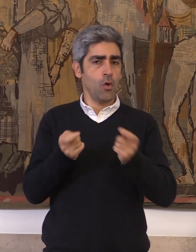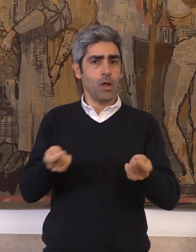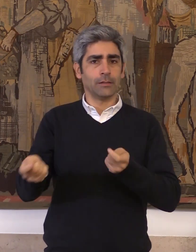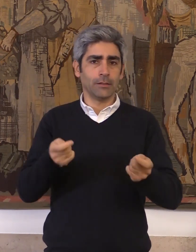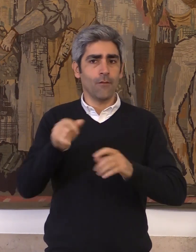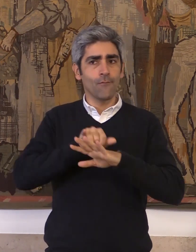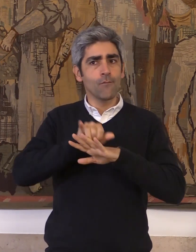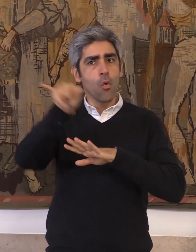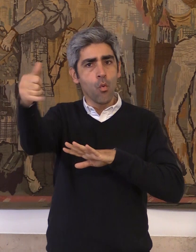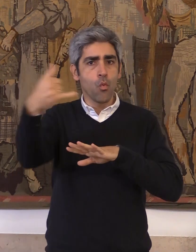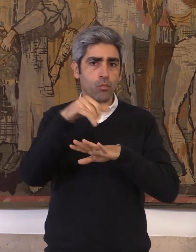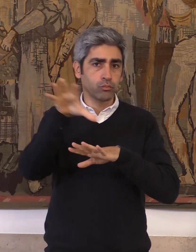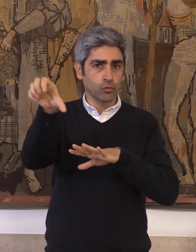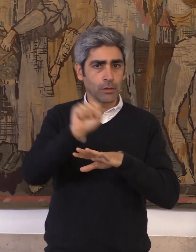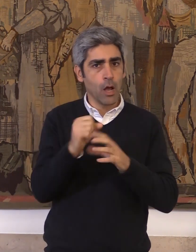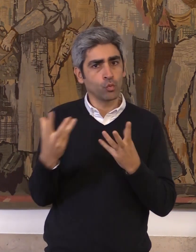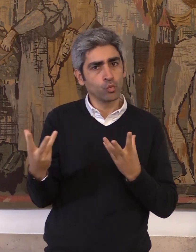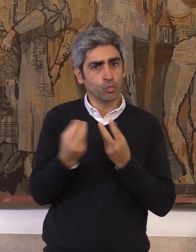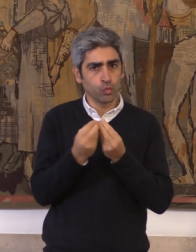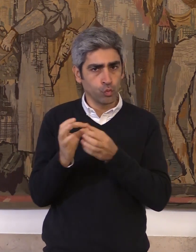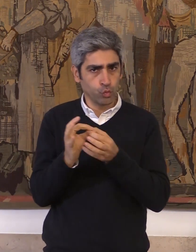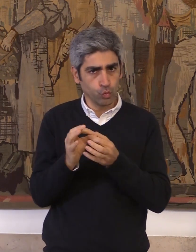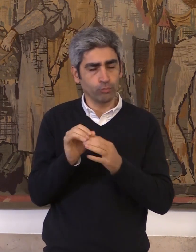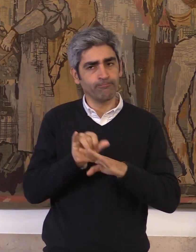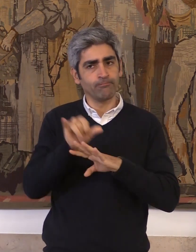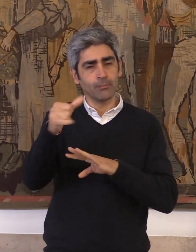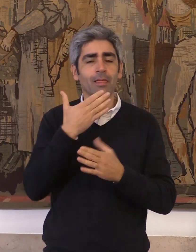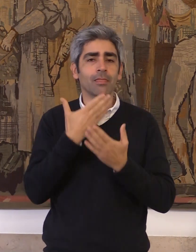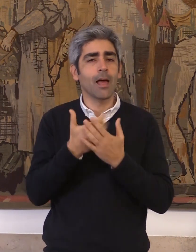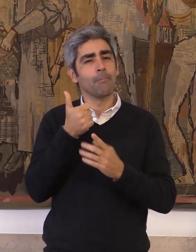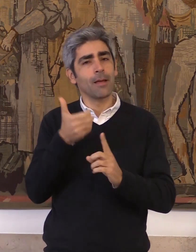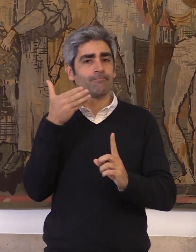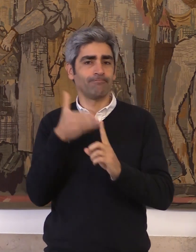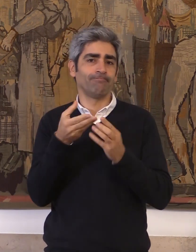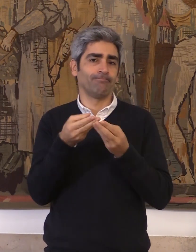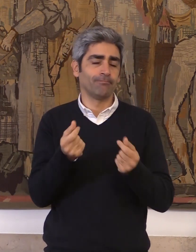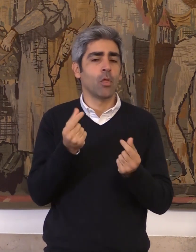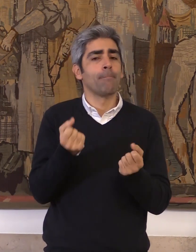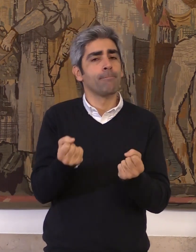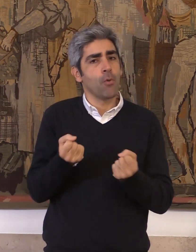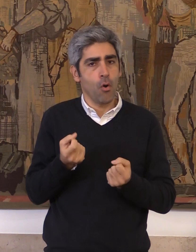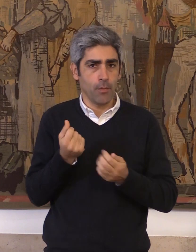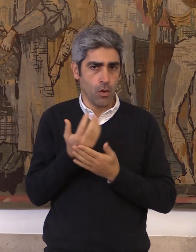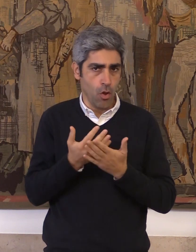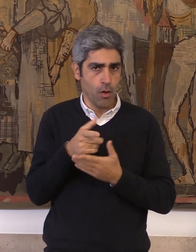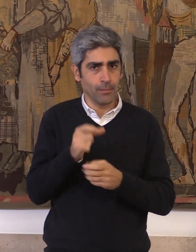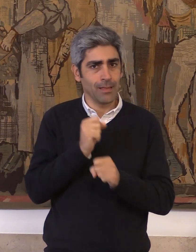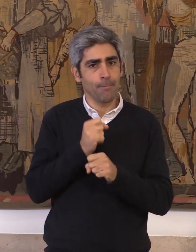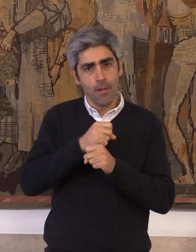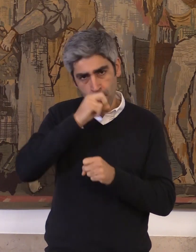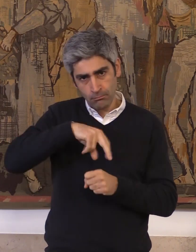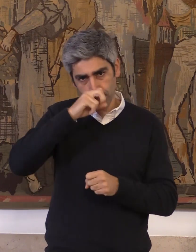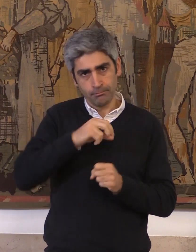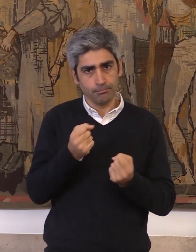voos conjuntos, porque esses voos conjuntos tornam mais eficaz e também mais económico o nosso trabalho.